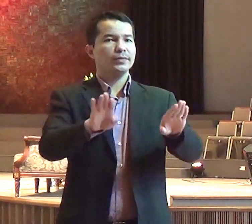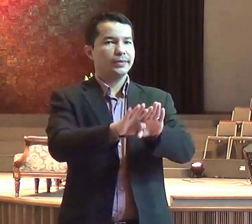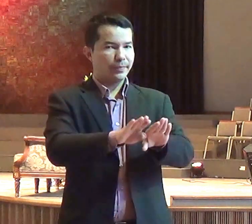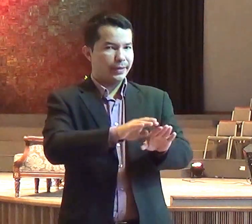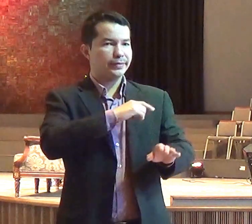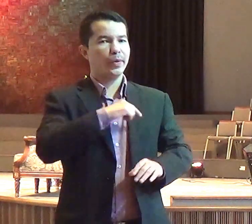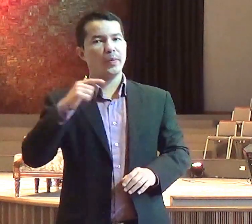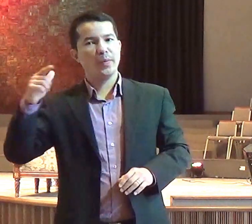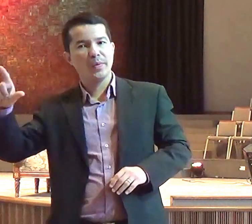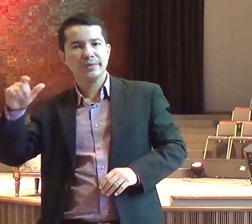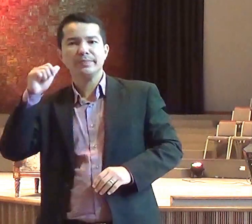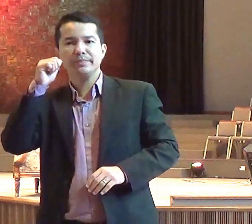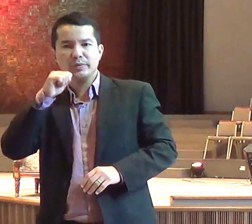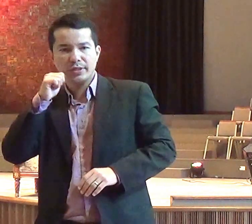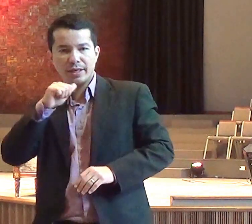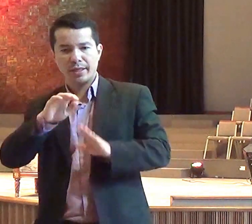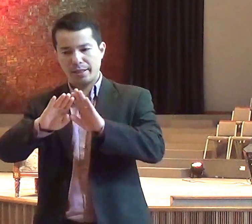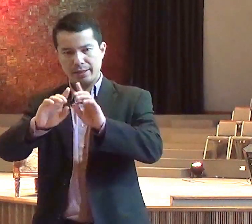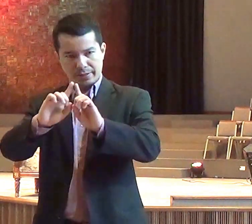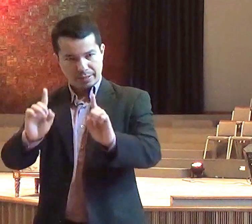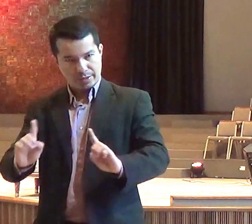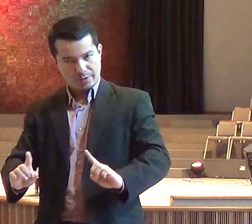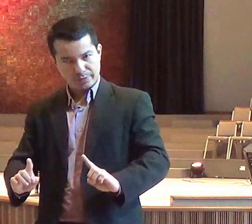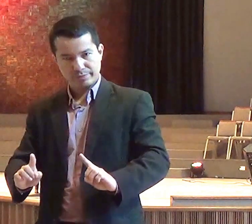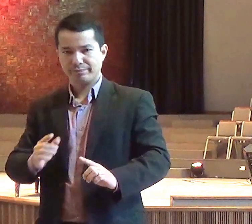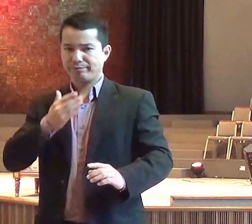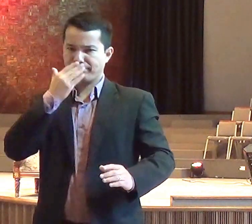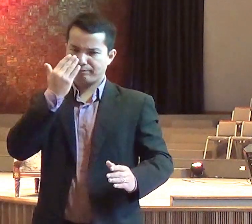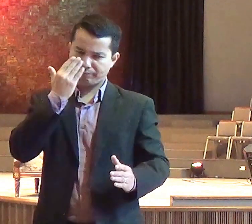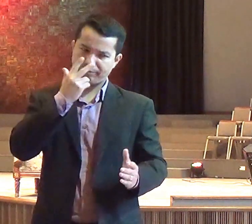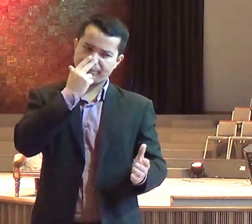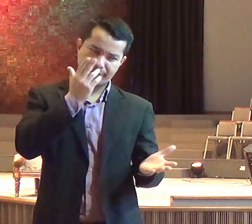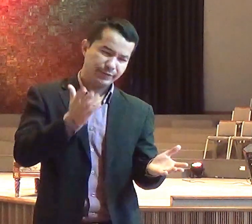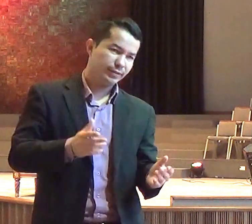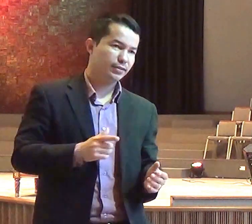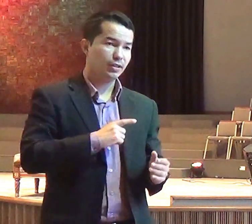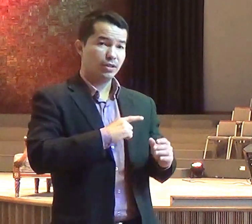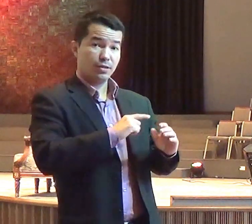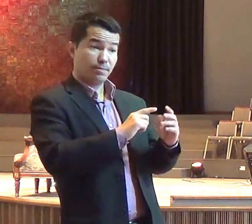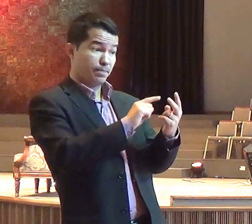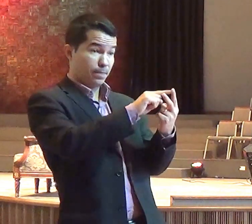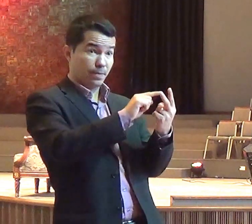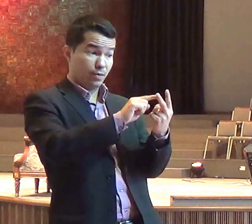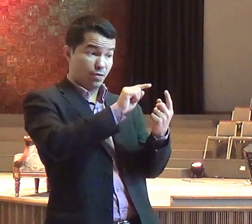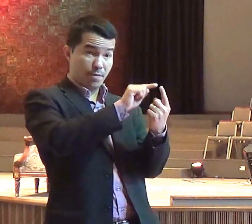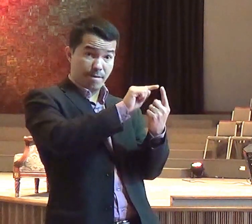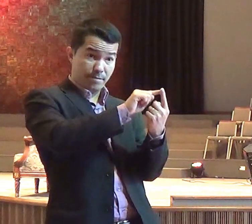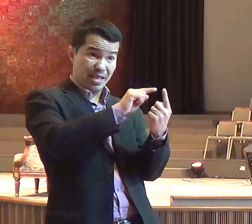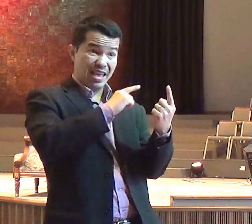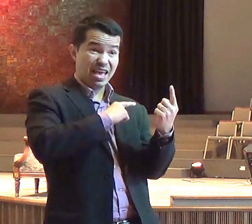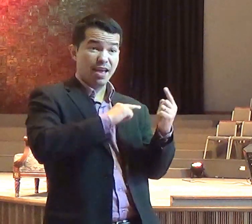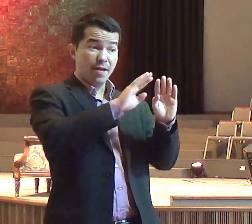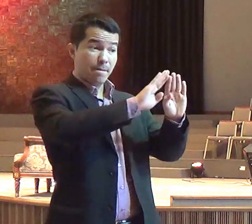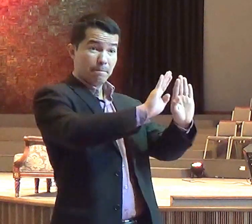Baal era o Deus da prosperidade. Azera era a deusa da fertilidade.